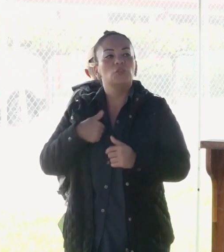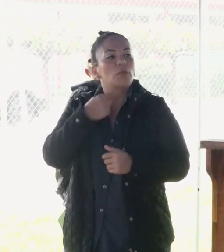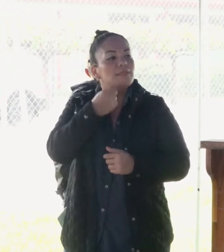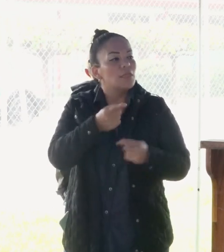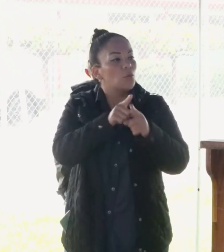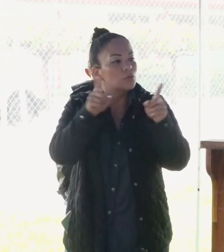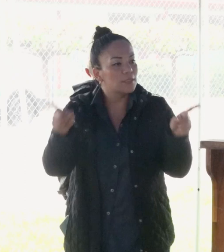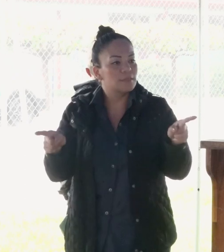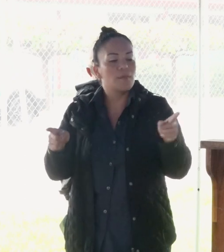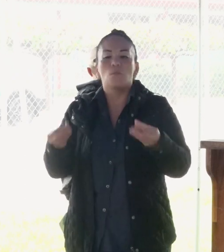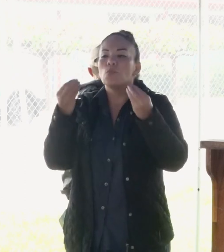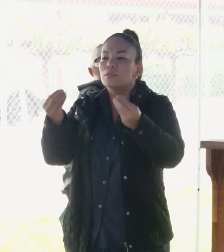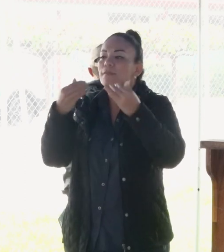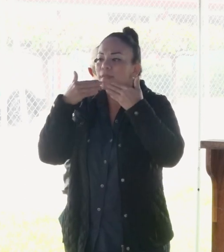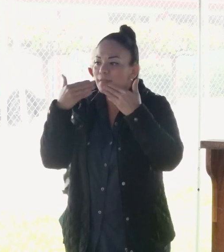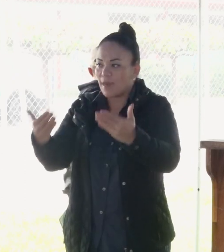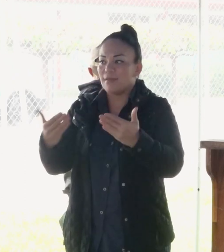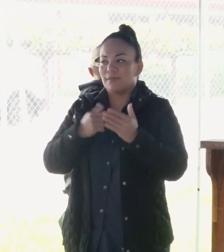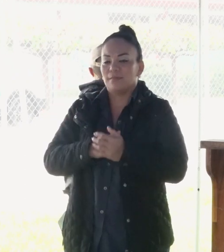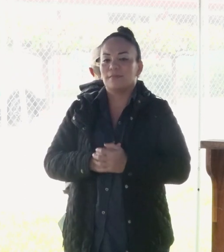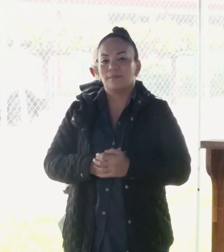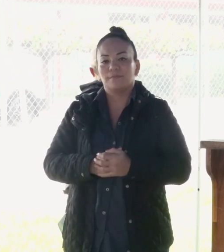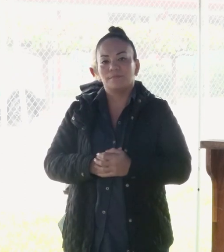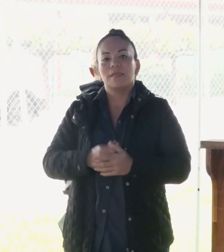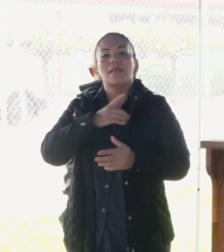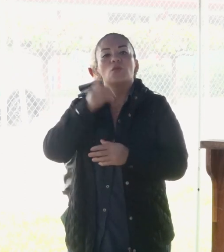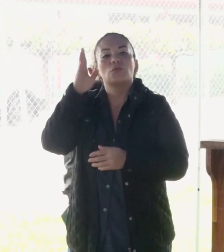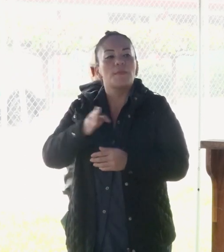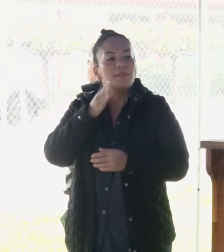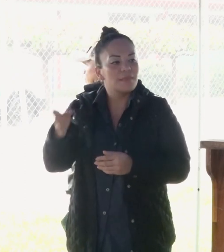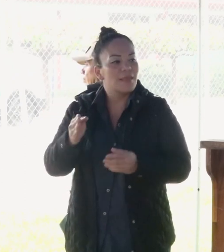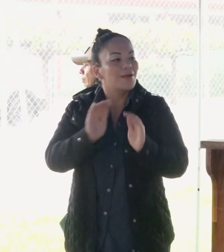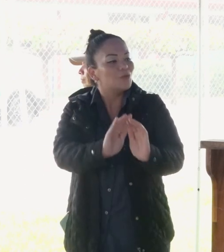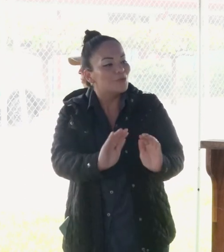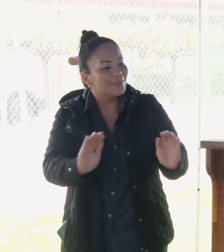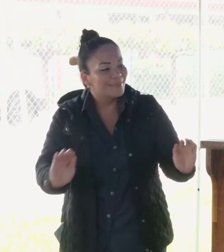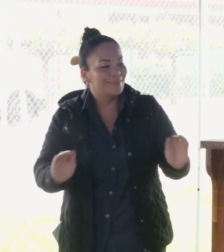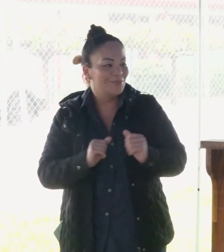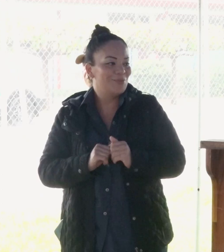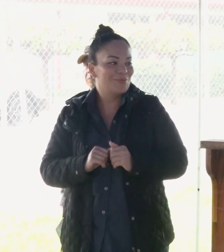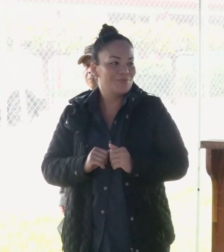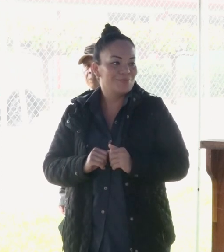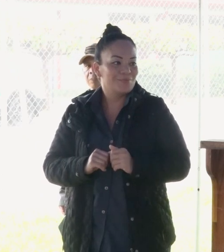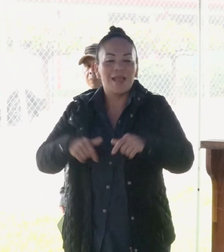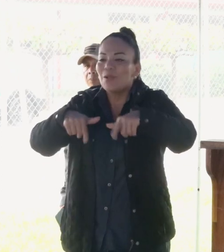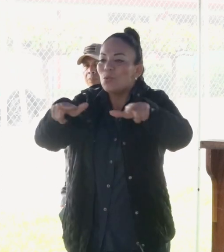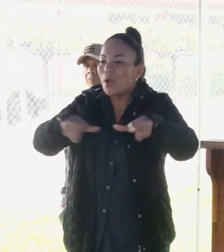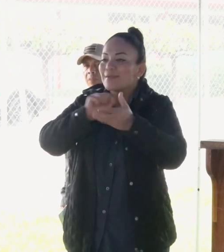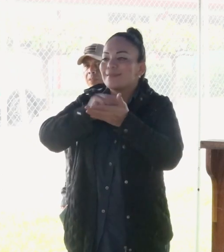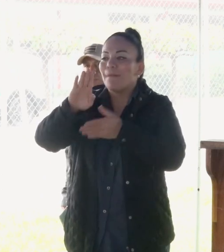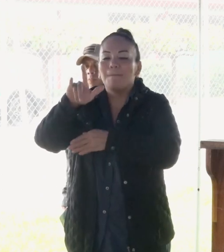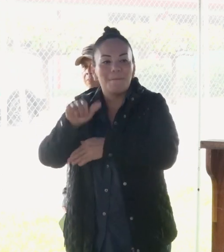decir muchísimas gracias, que Dios bendiga a estos chiquitos, a San Blas,